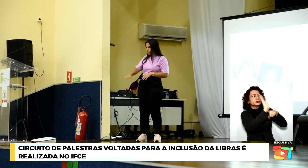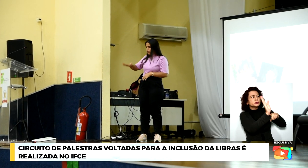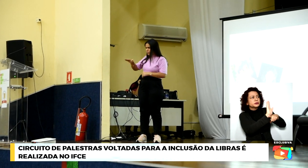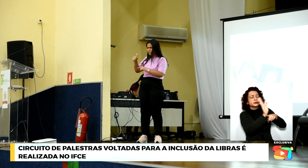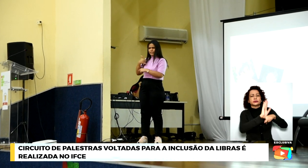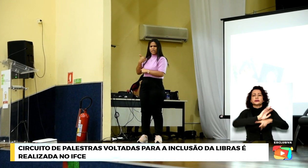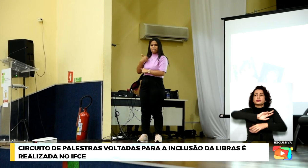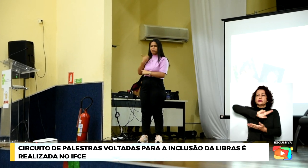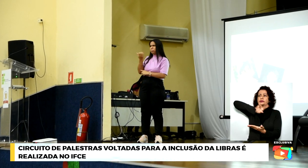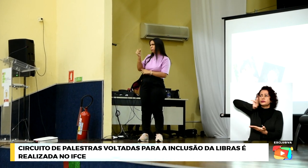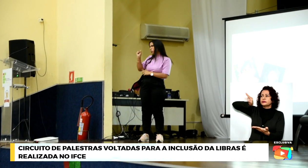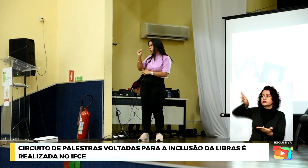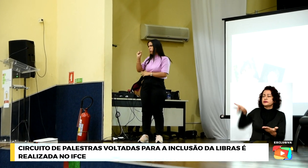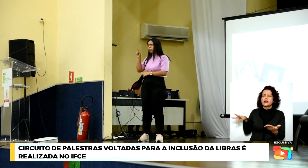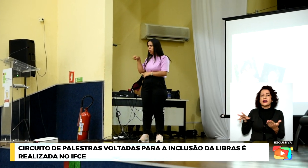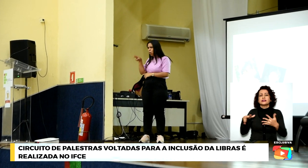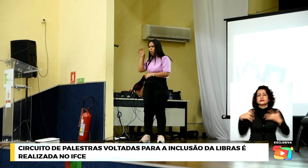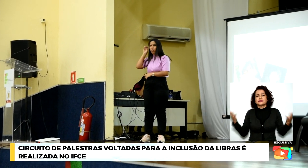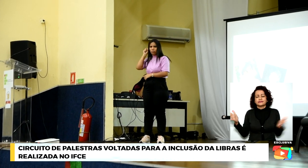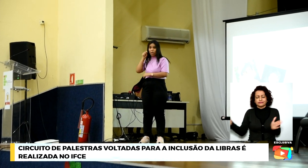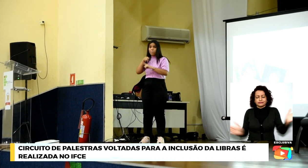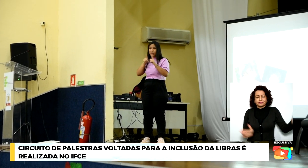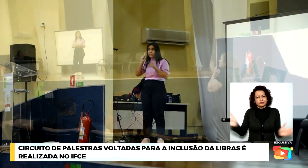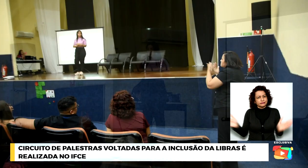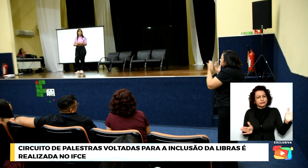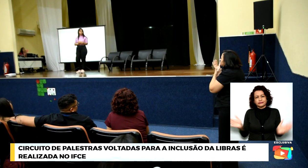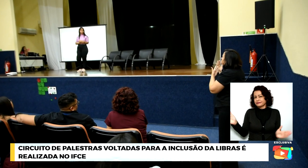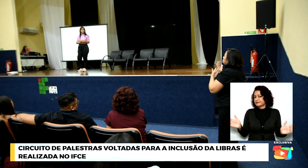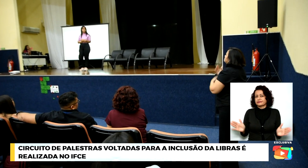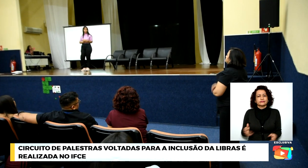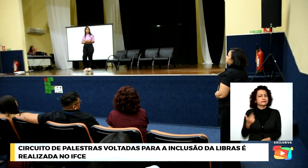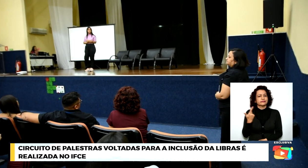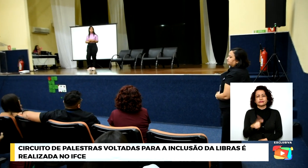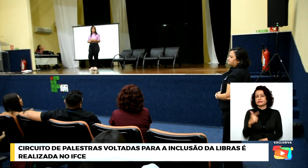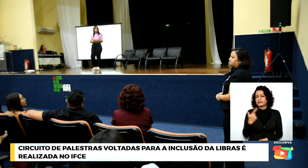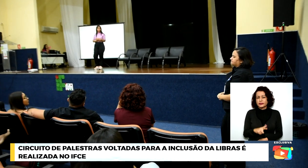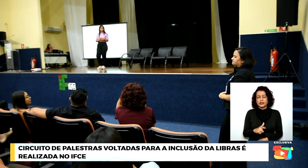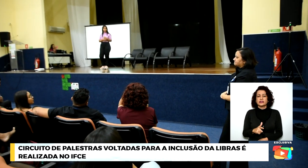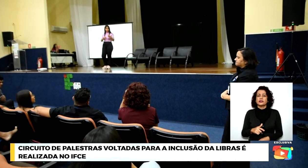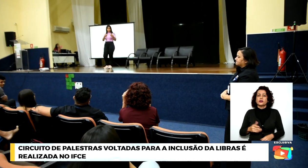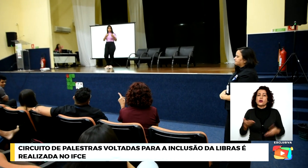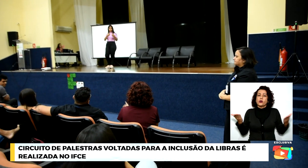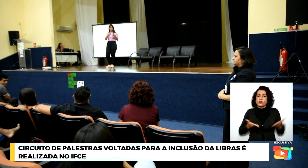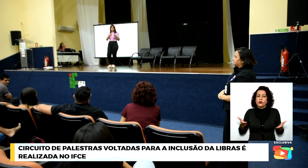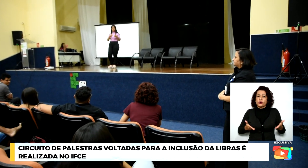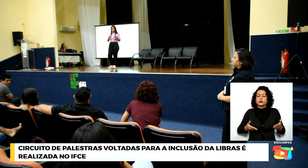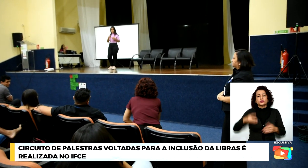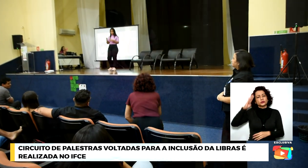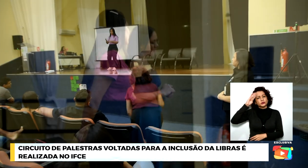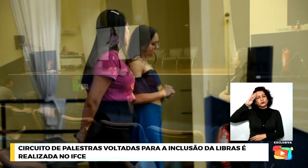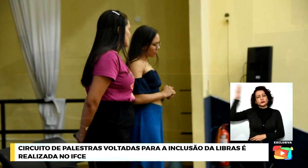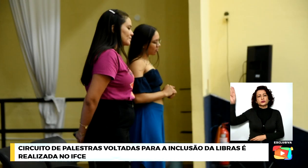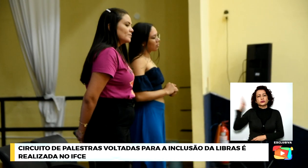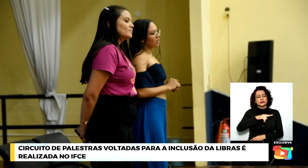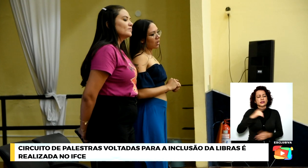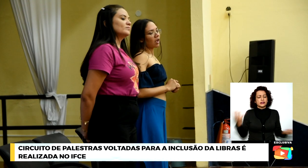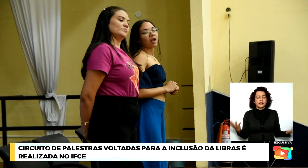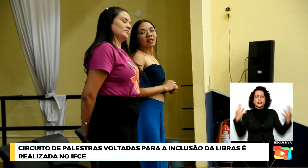principalmente pautados neste dia de hoje foi a questão da inclusão verdadeira das pessoas terem de fato interesse em